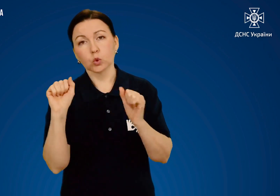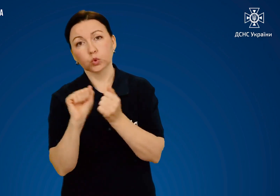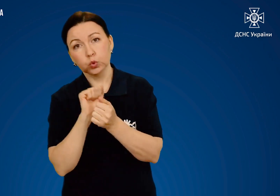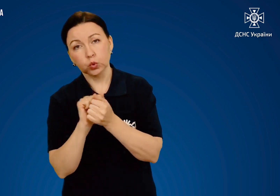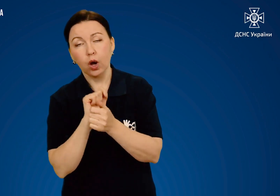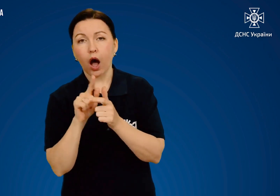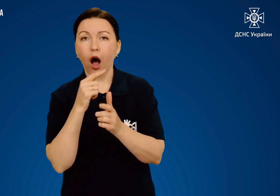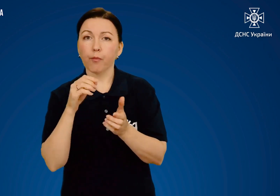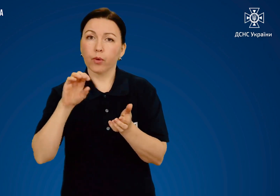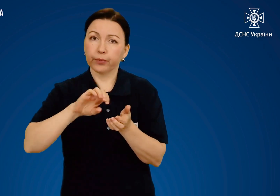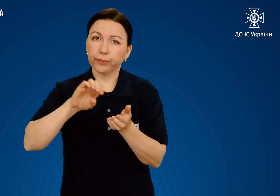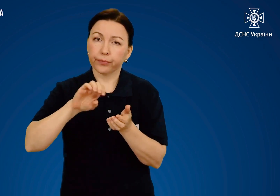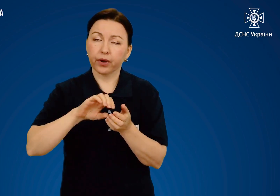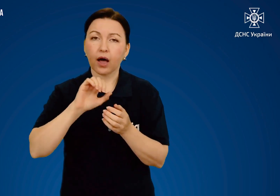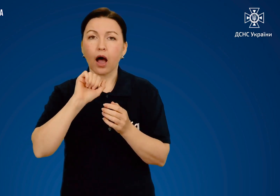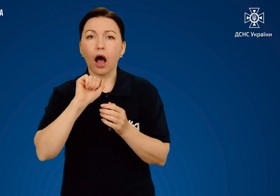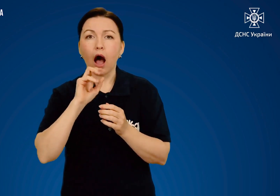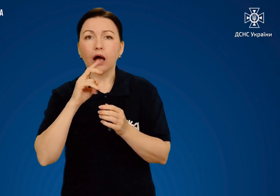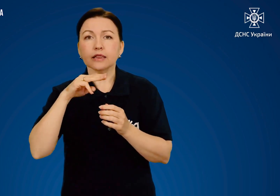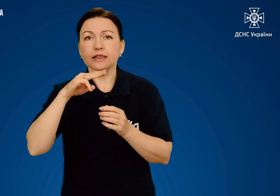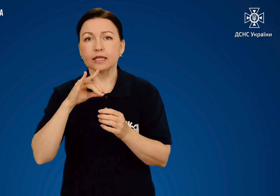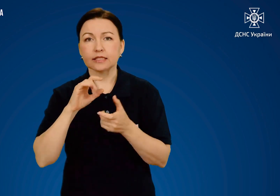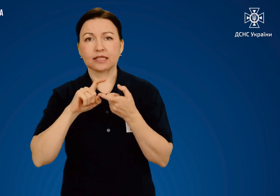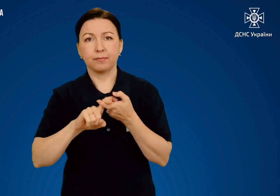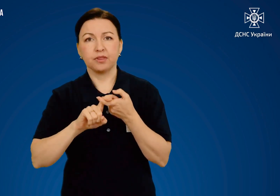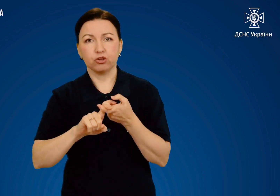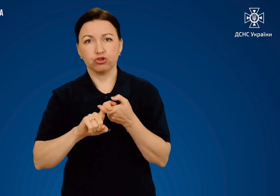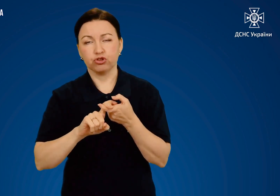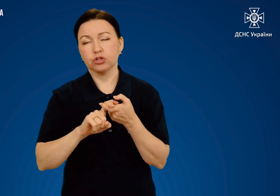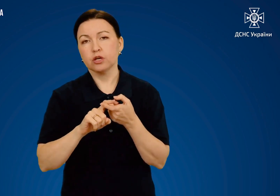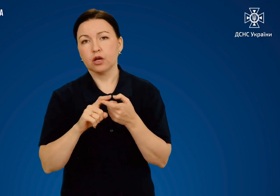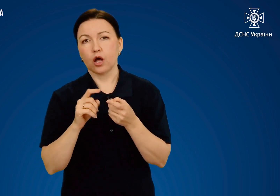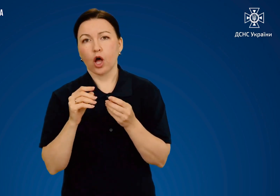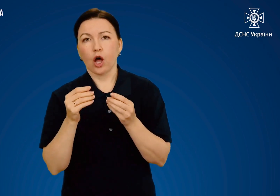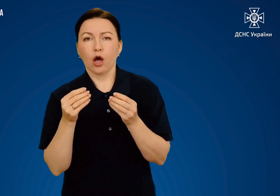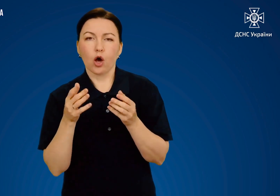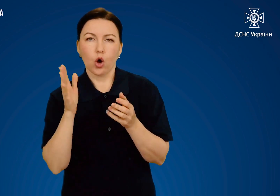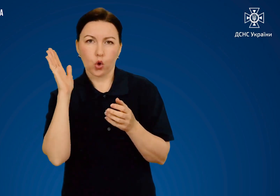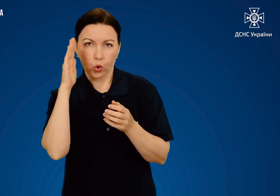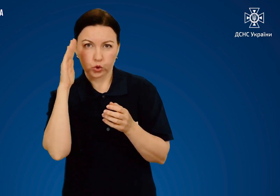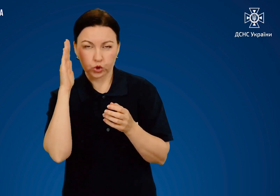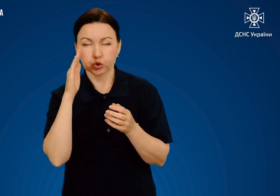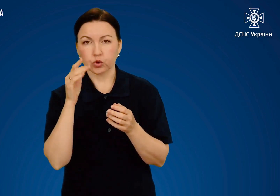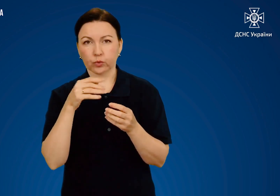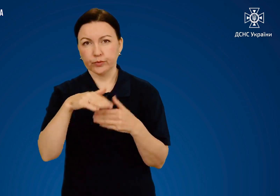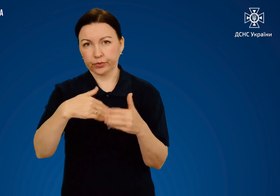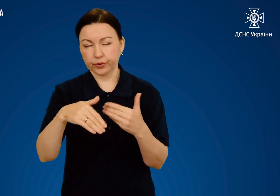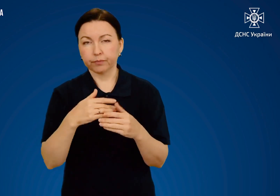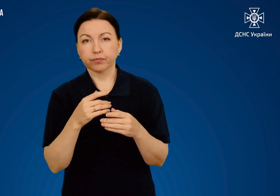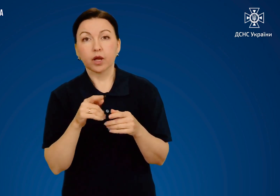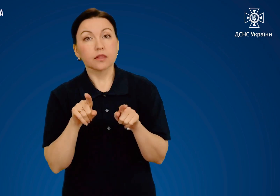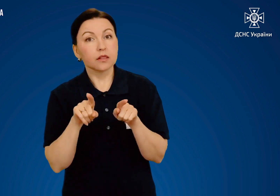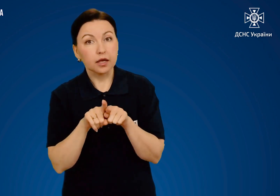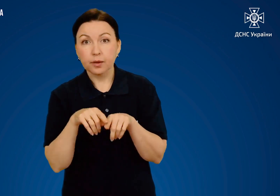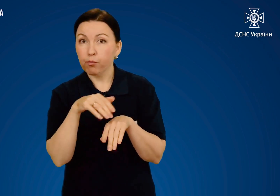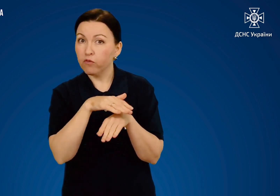як суху, так і оброблену антисептичним розчином. Такі пов'язки не повинні